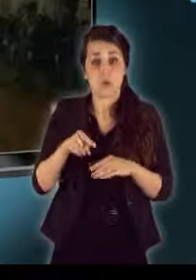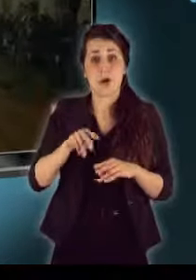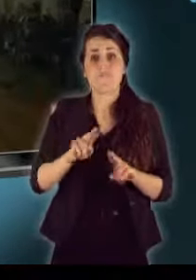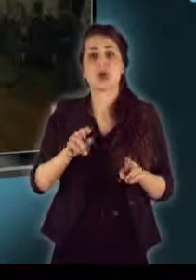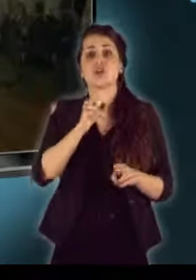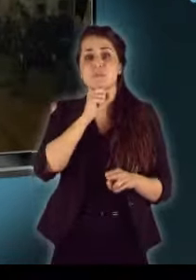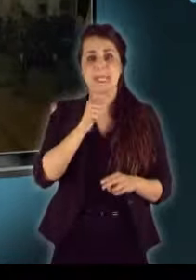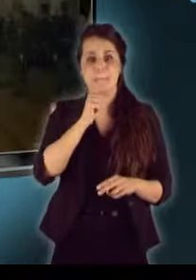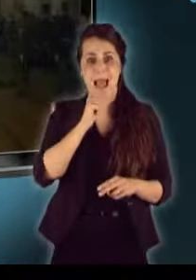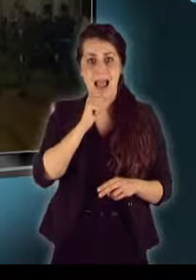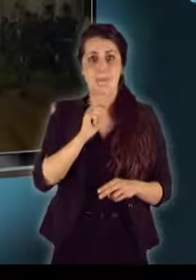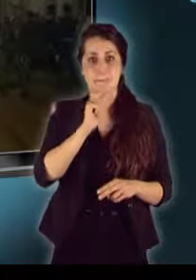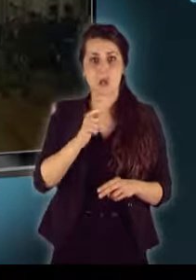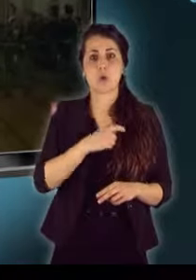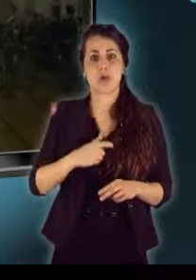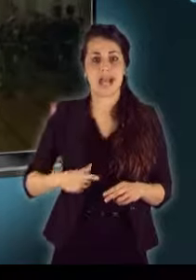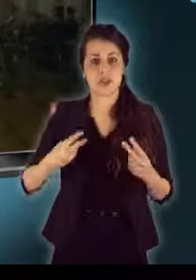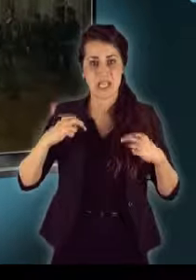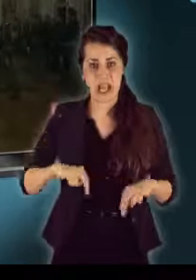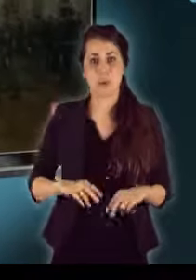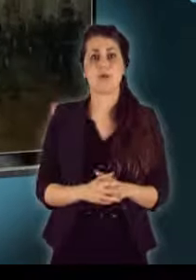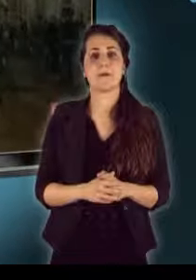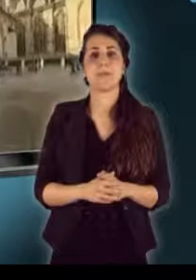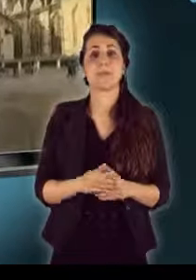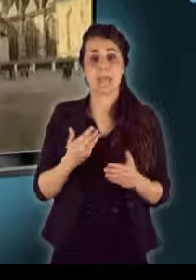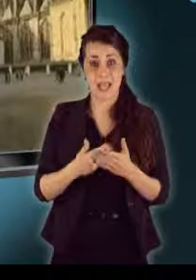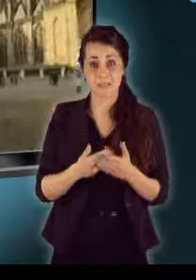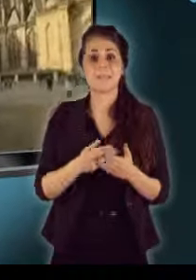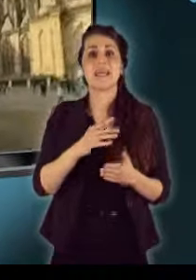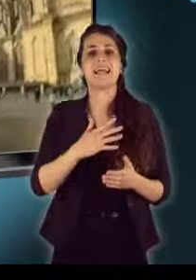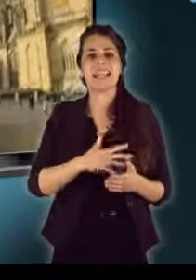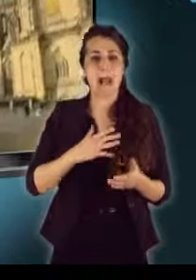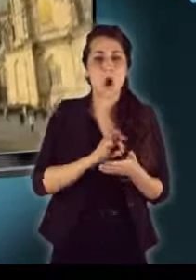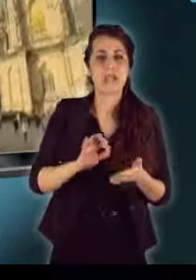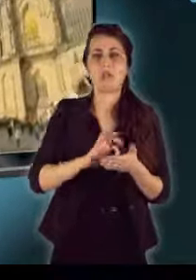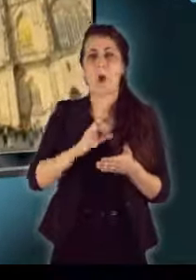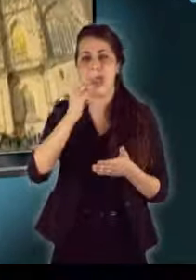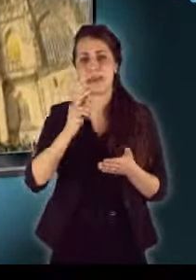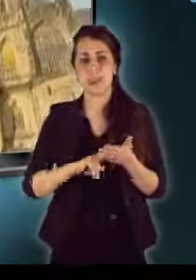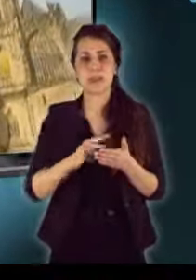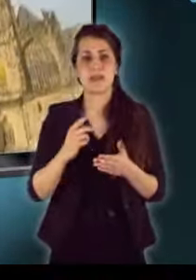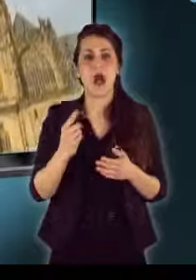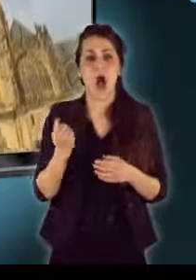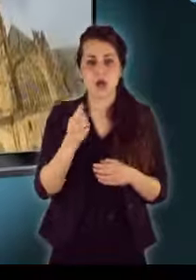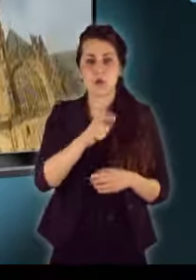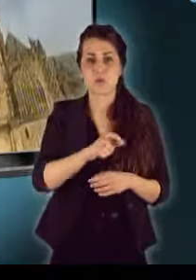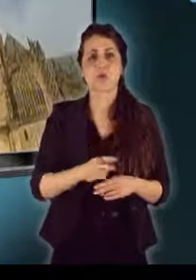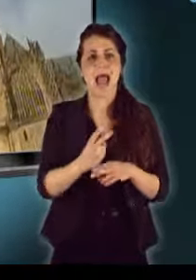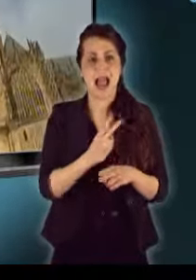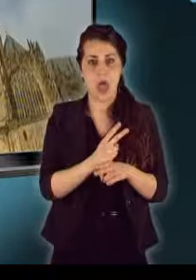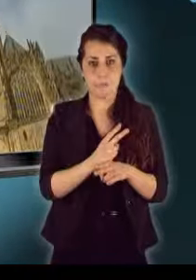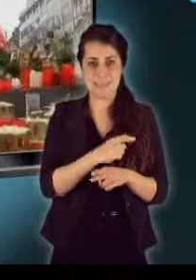Az utolsó csehszlovák és az első cseh köztársasági elnöktől, drámaírótól és emberi jogi harcostól az állami